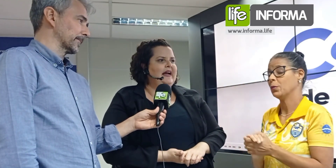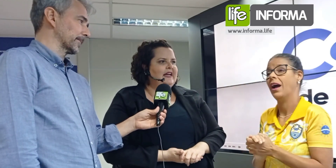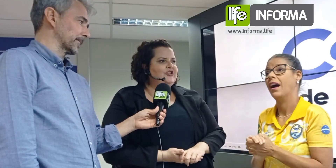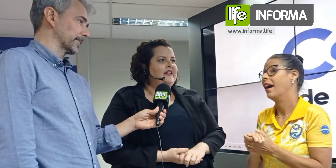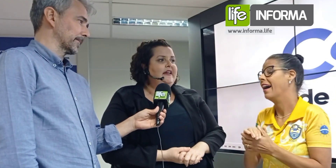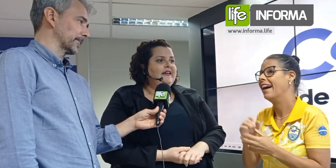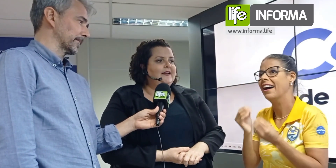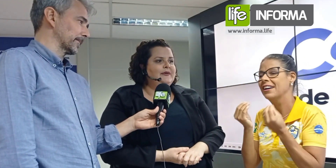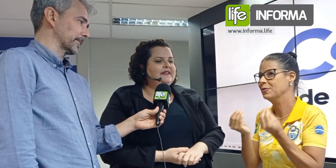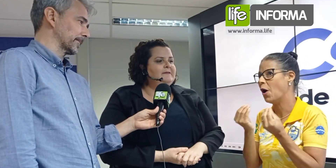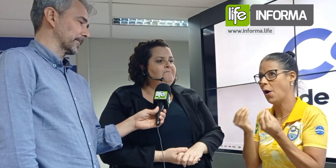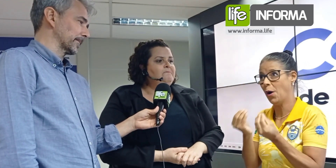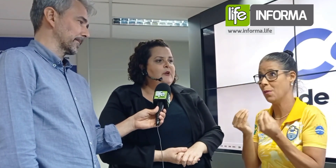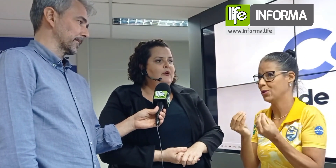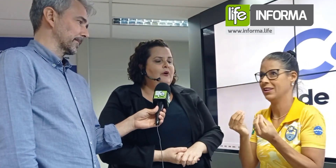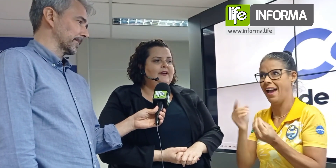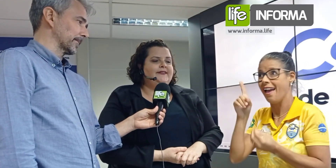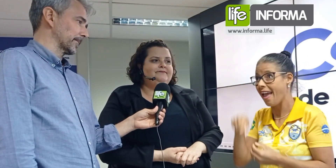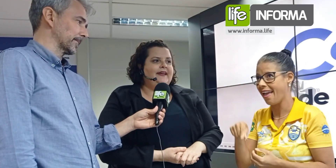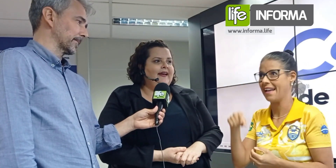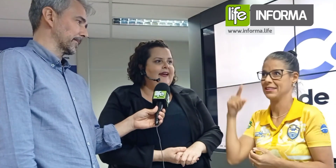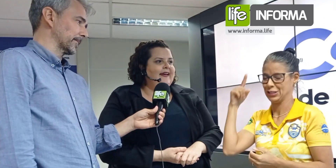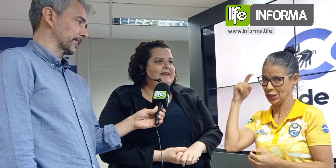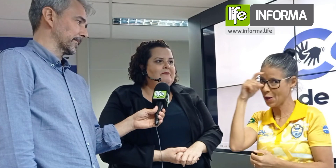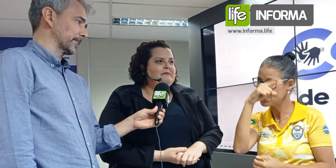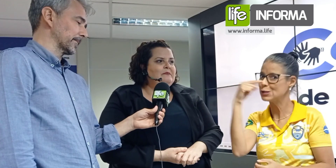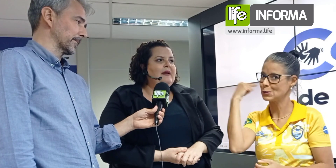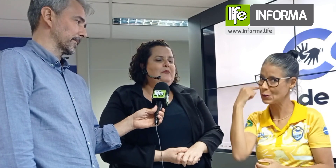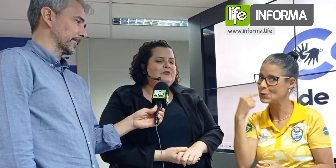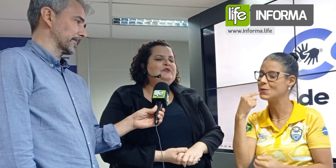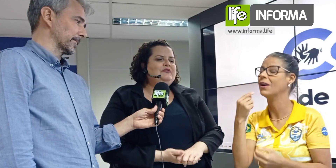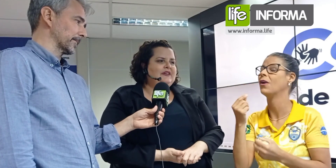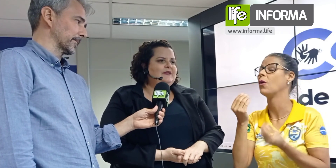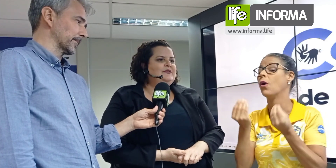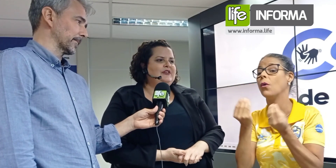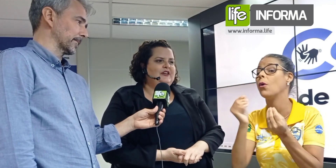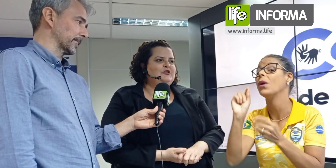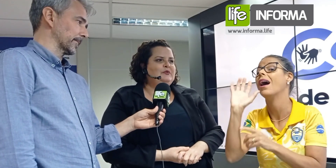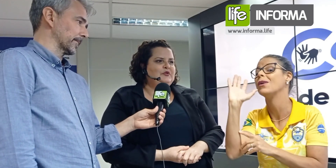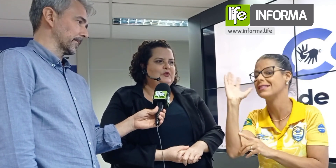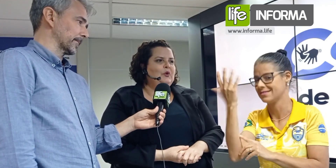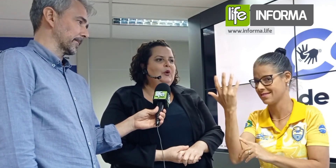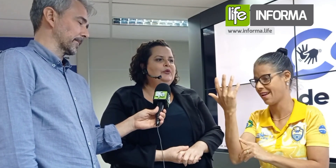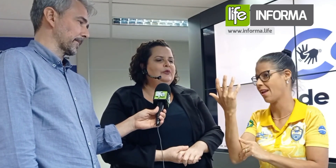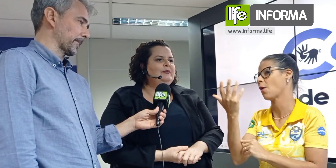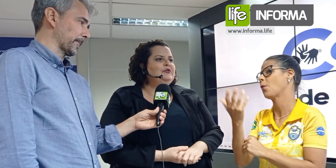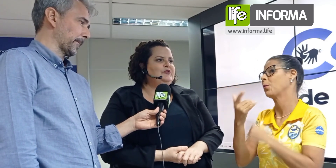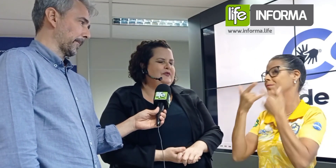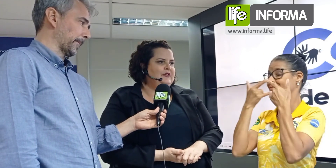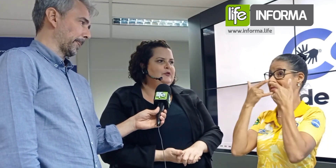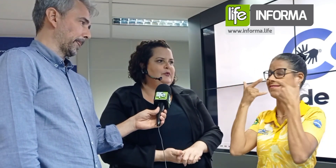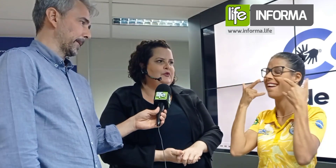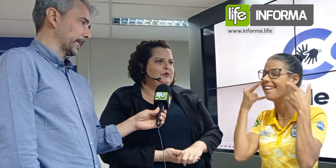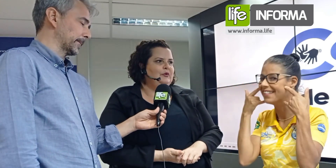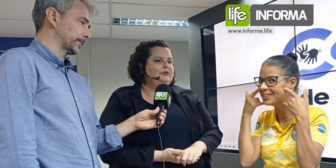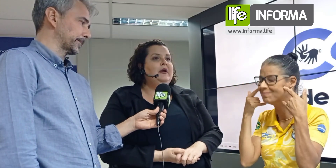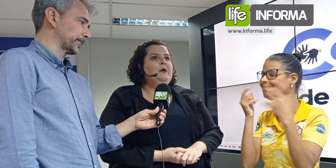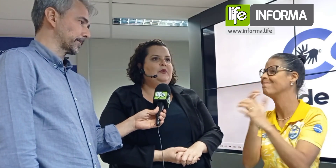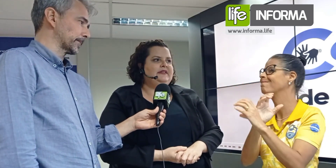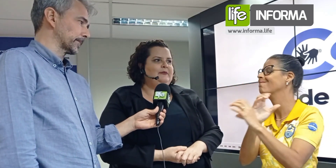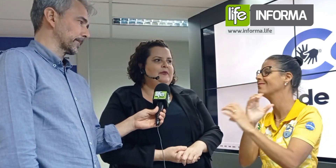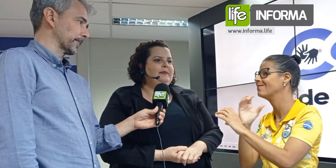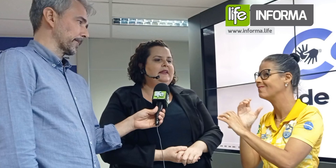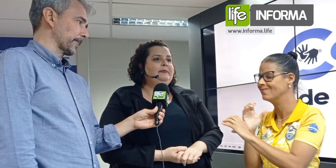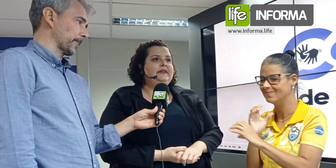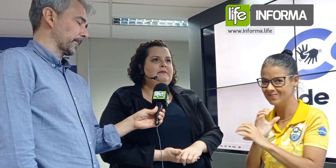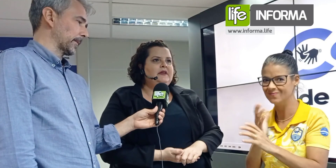acessibilidade. Então, assim, olha, é muito difícil, gente, para o surdo, é muito difícil para o surdo,